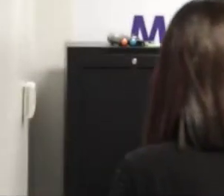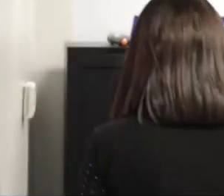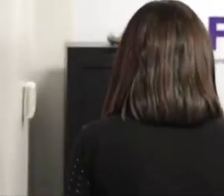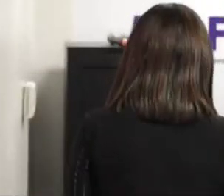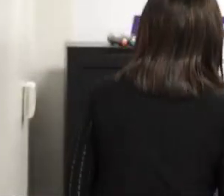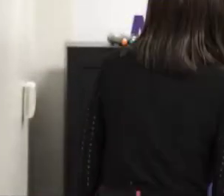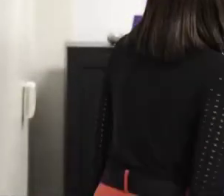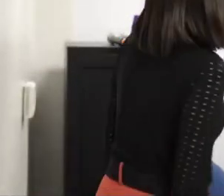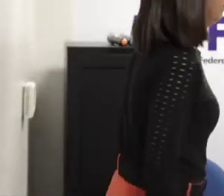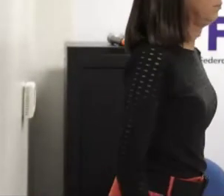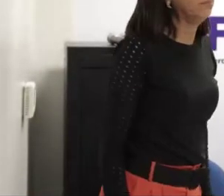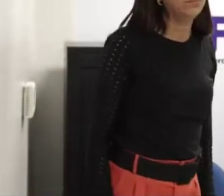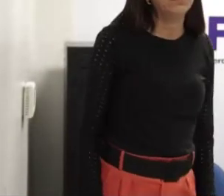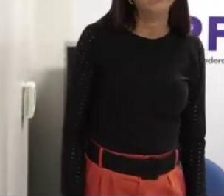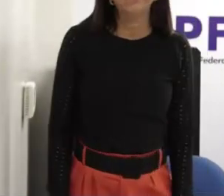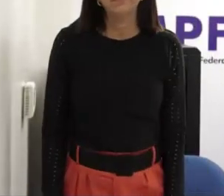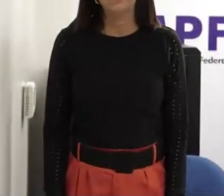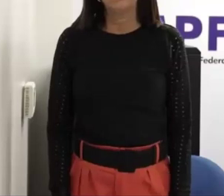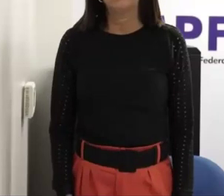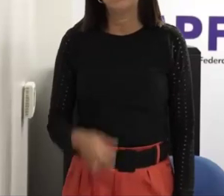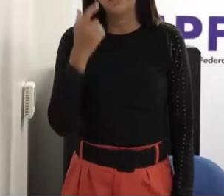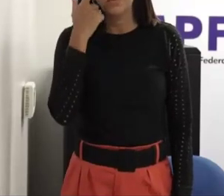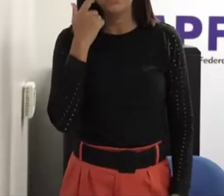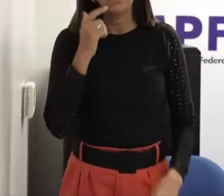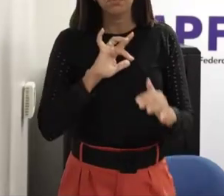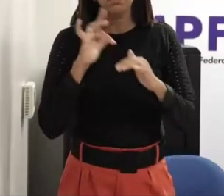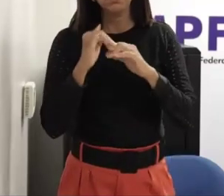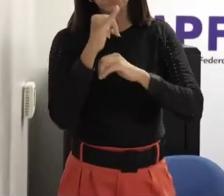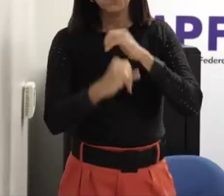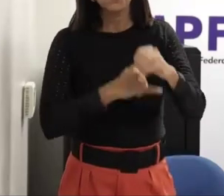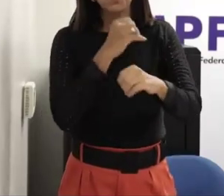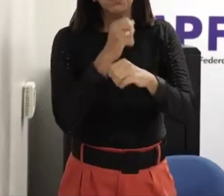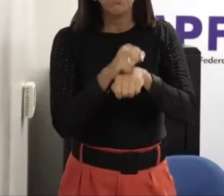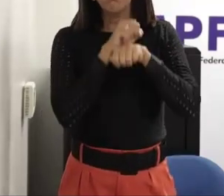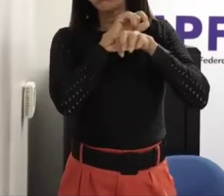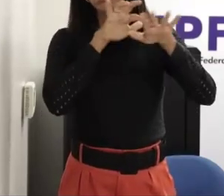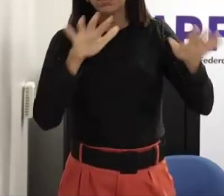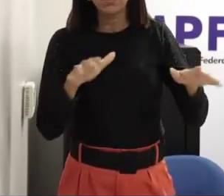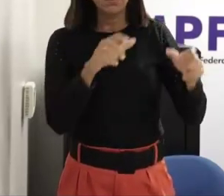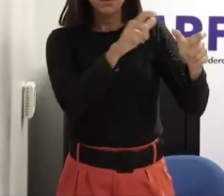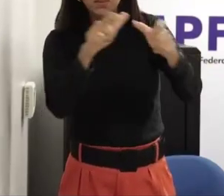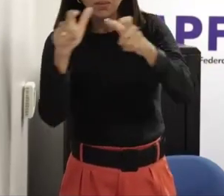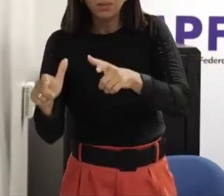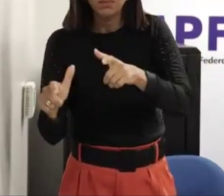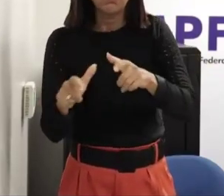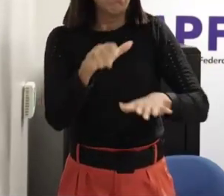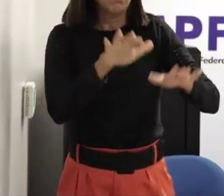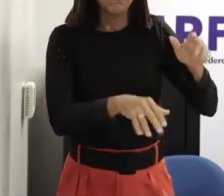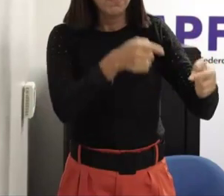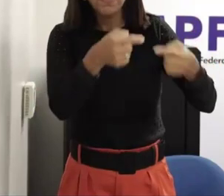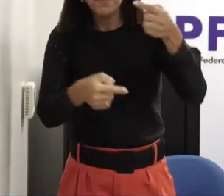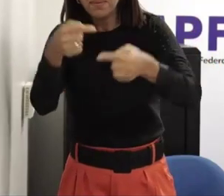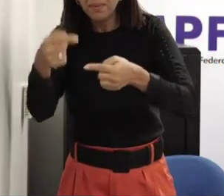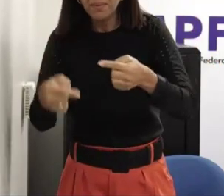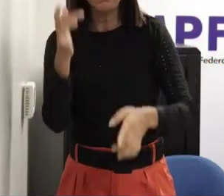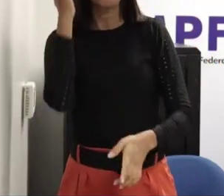porque o mundo virtual está polarizado o que tem sido propagado são os polos não discussões de bom senso